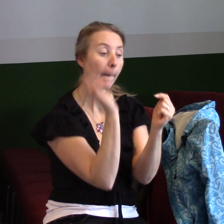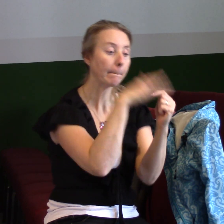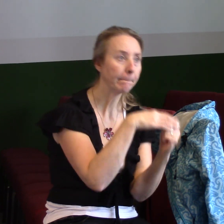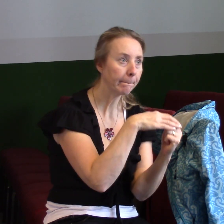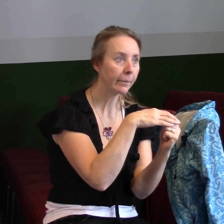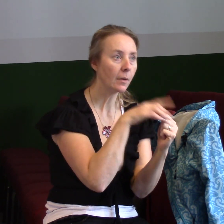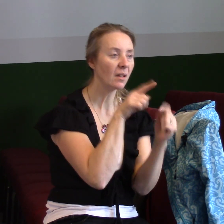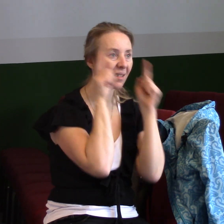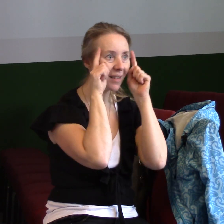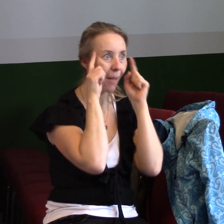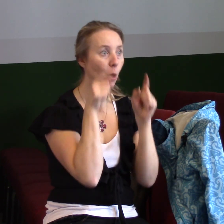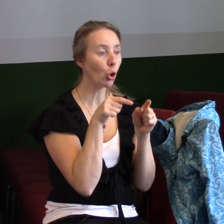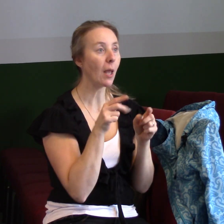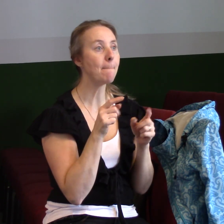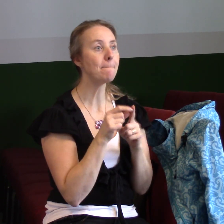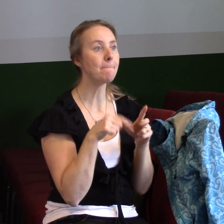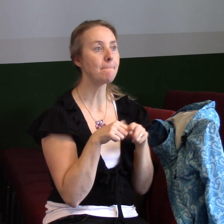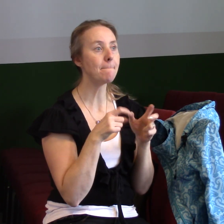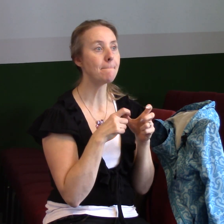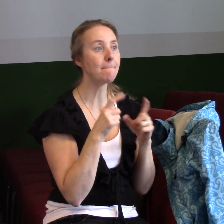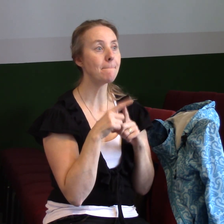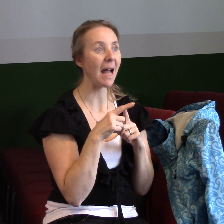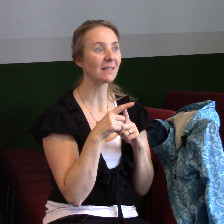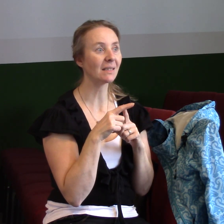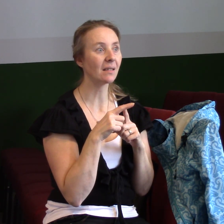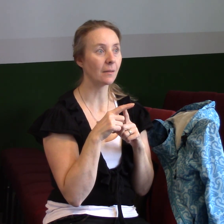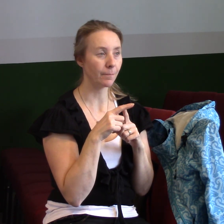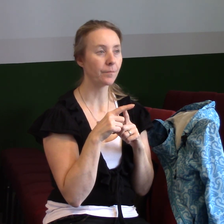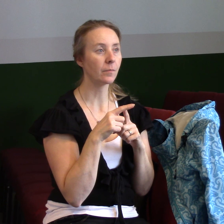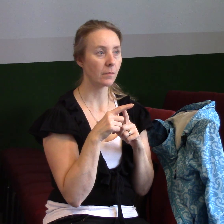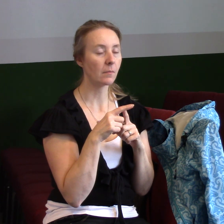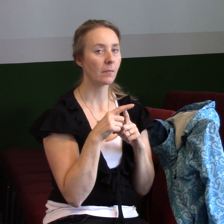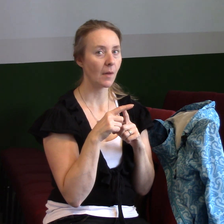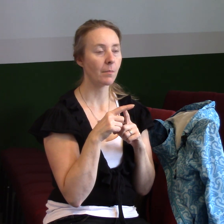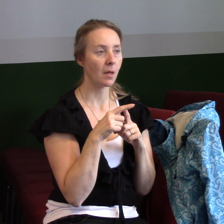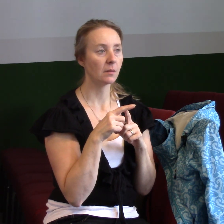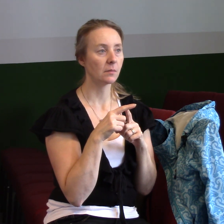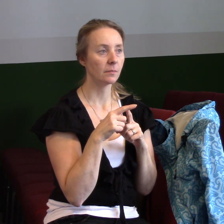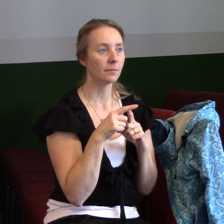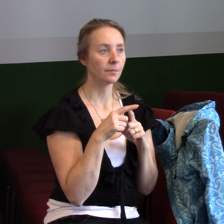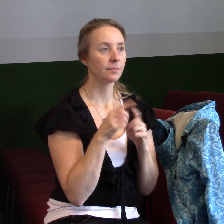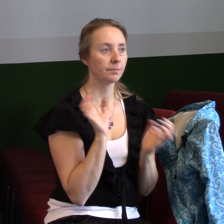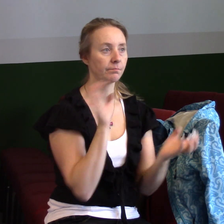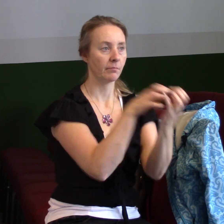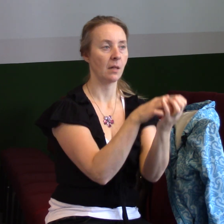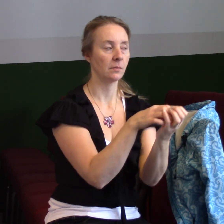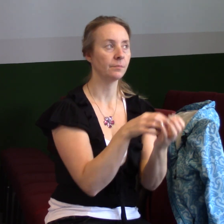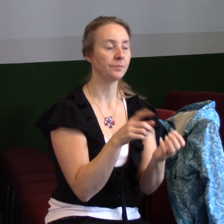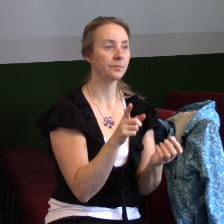toho, čemu všemu čelíme, různé ty vlády, mocnosti, autority. A pak říká, ale to vaše bojování není